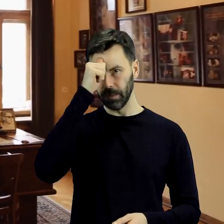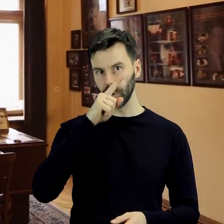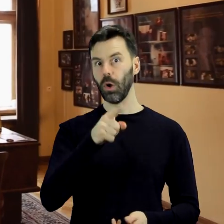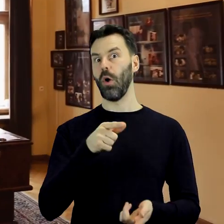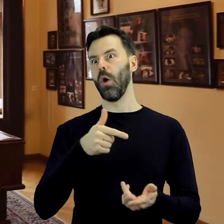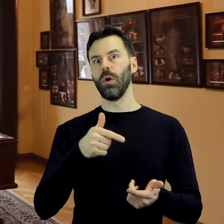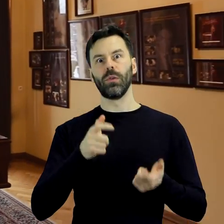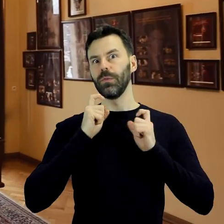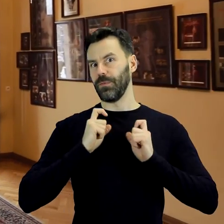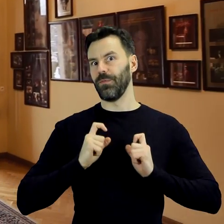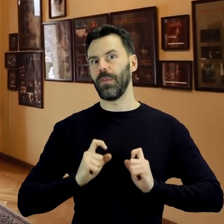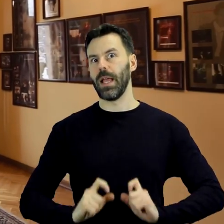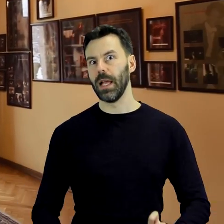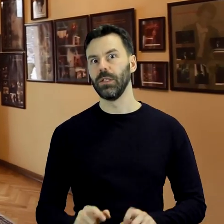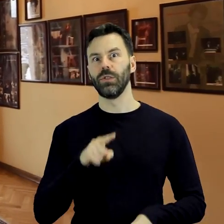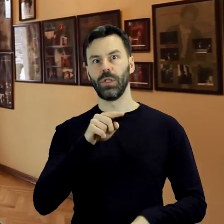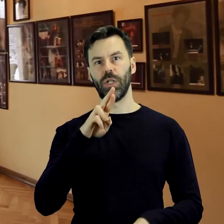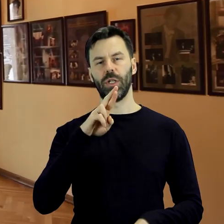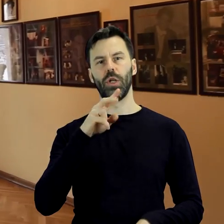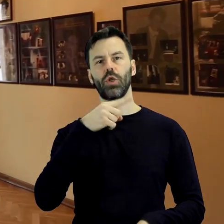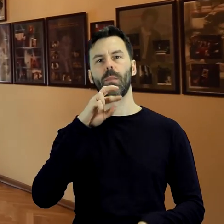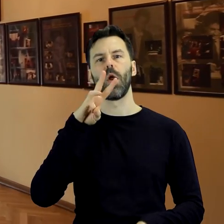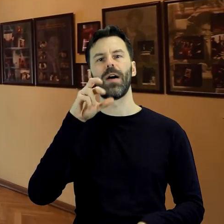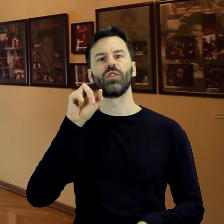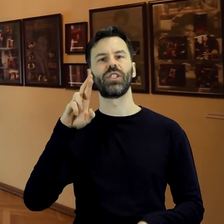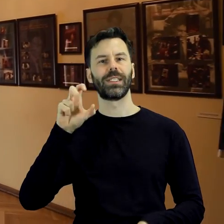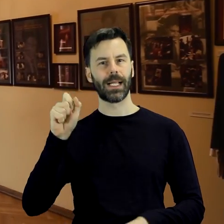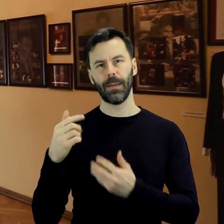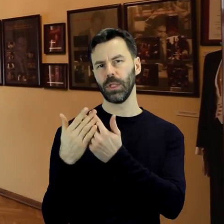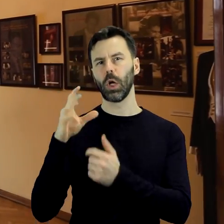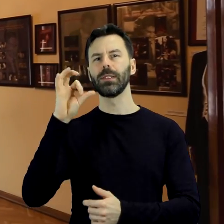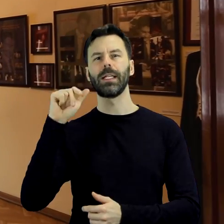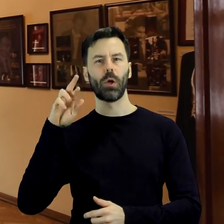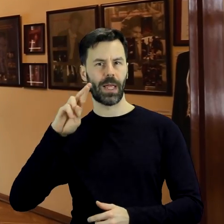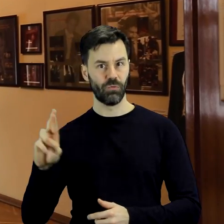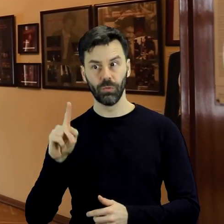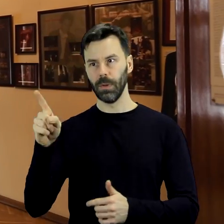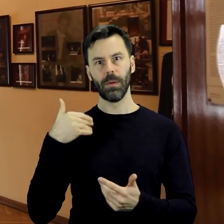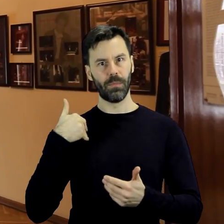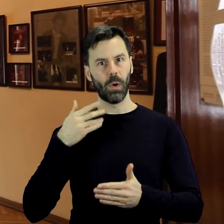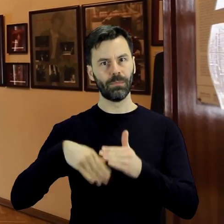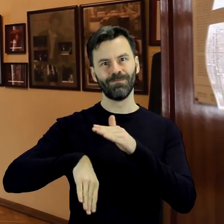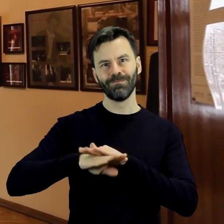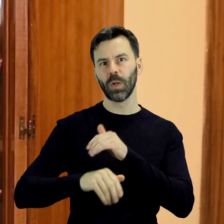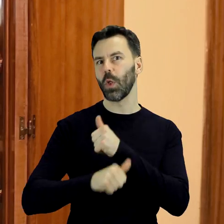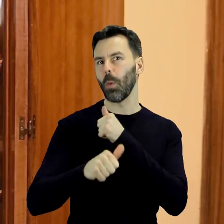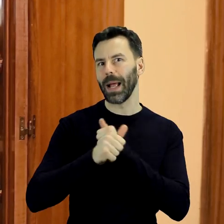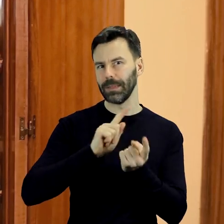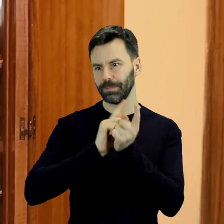przeżył we wsi Dąbrowa-Rzeczycka, nieopodal Sandomierza. Wtedy też na podrobionym akcie chrztu Jerzego znalazło się